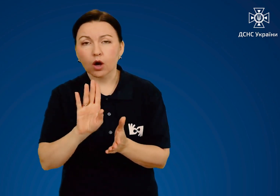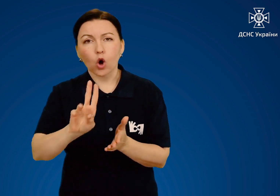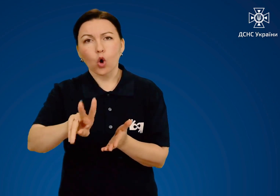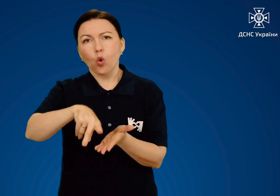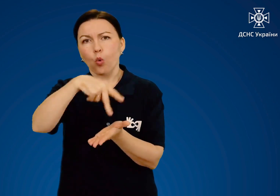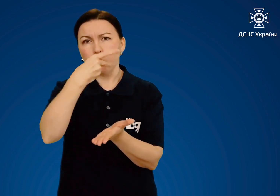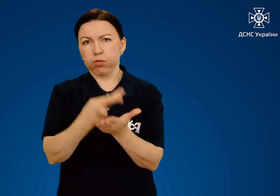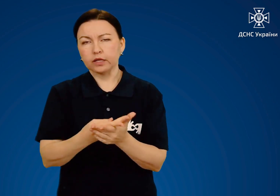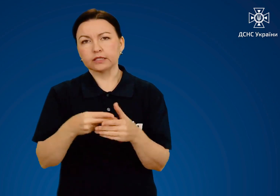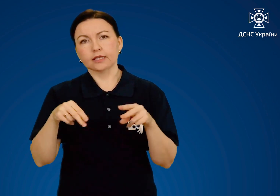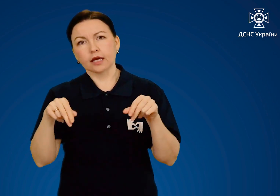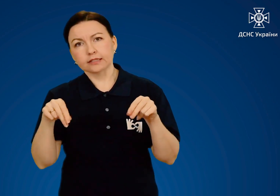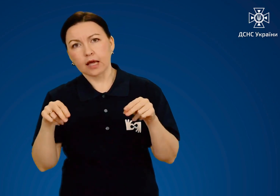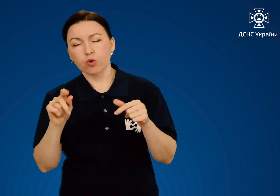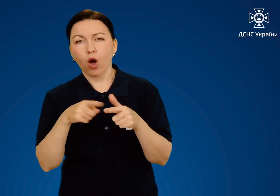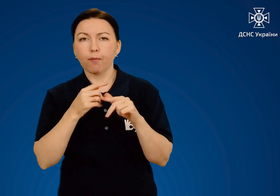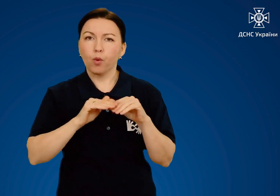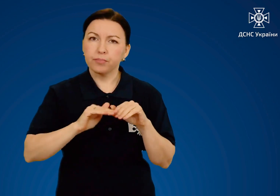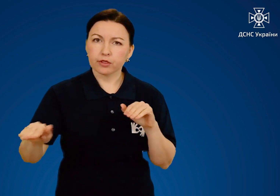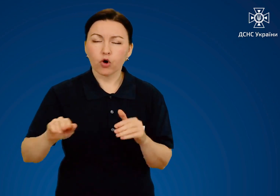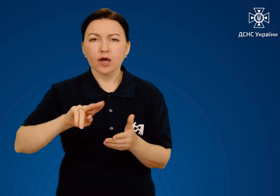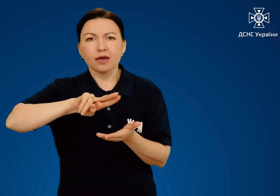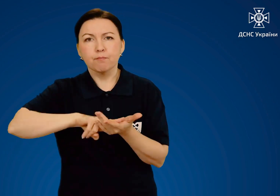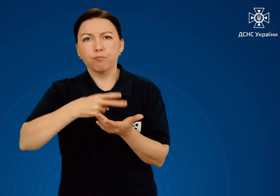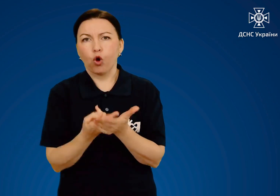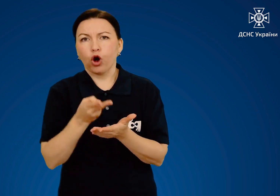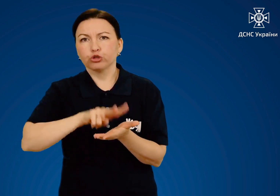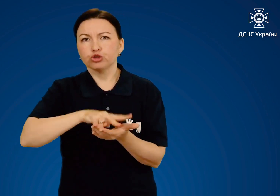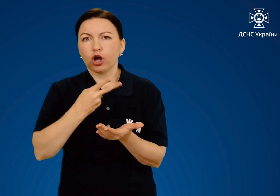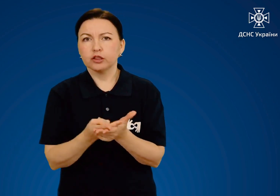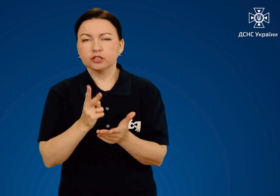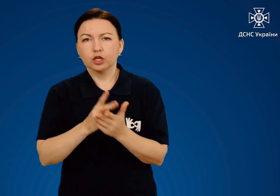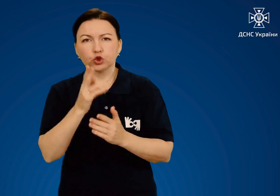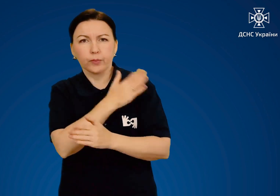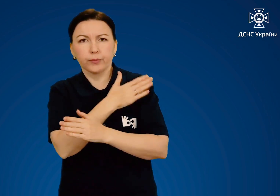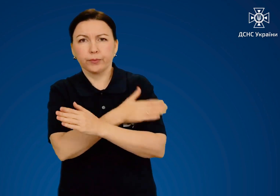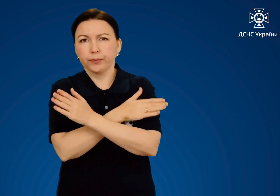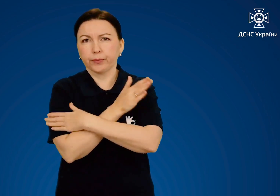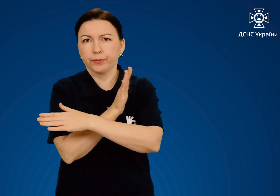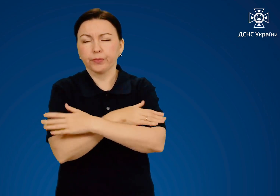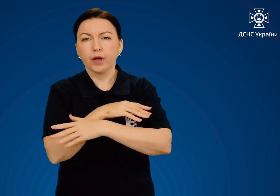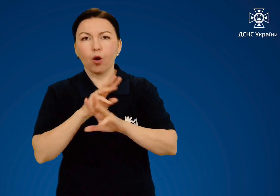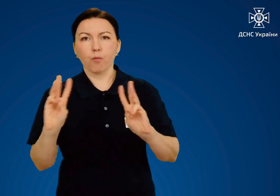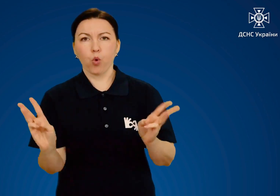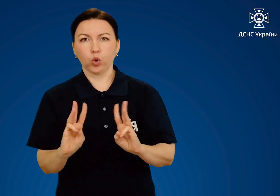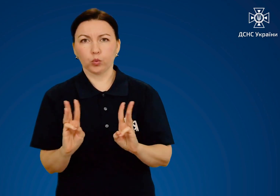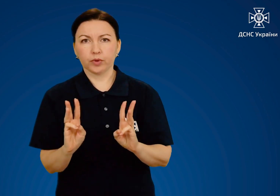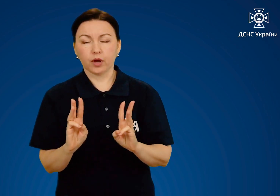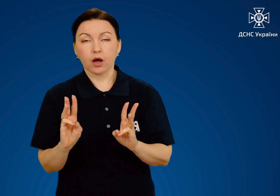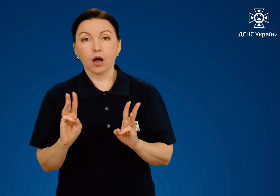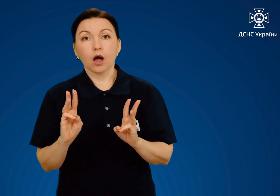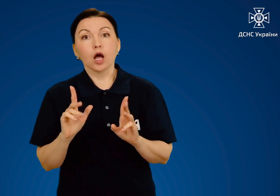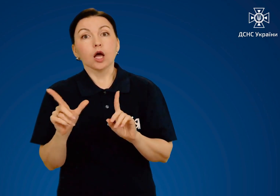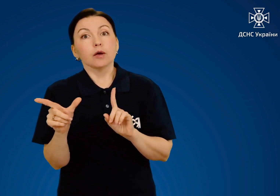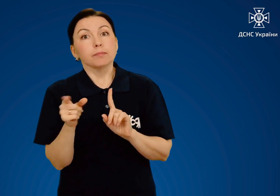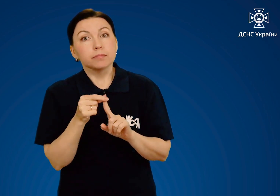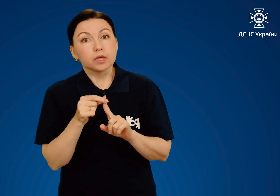вдалося, упасти на землю або підлогу та покачатися, щоб збити полум'я. При